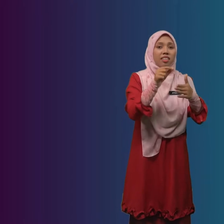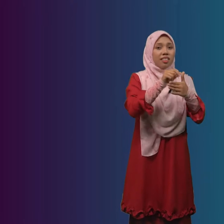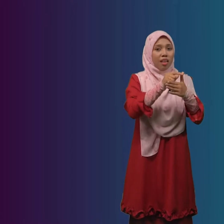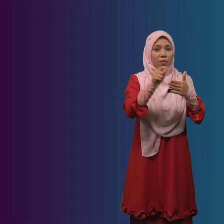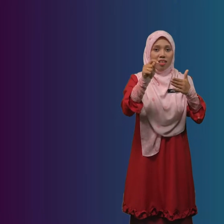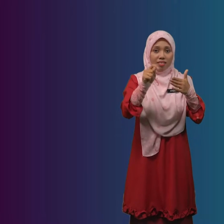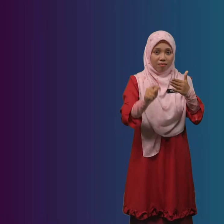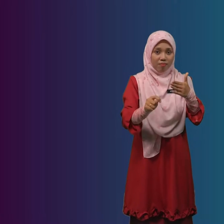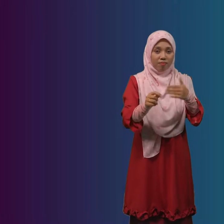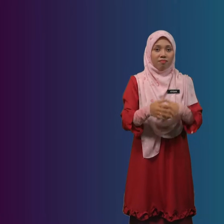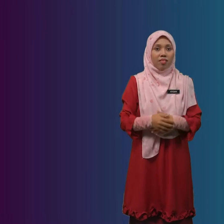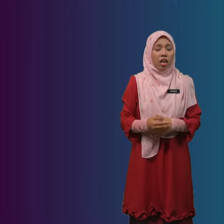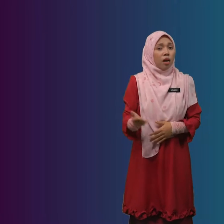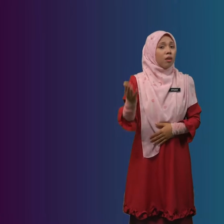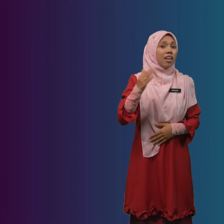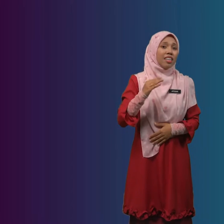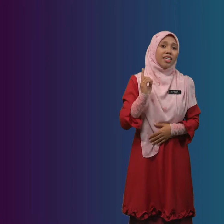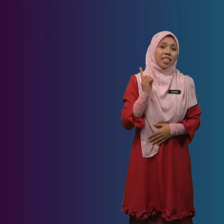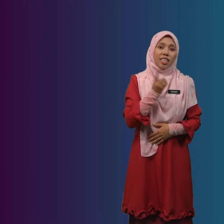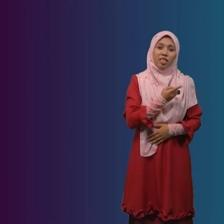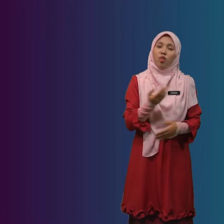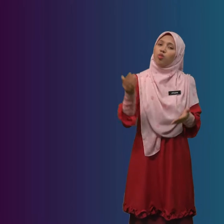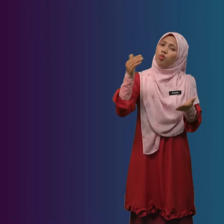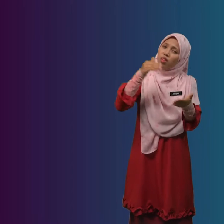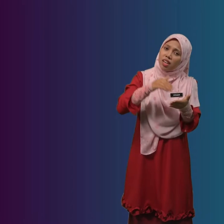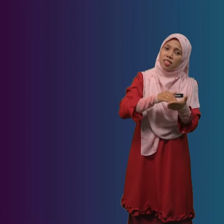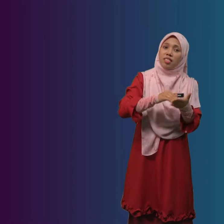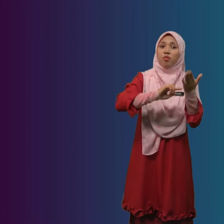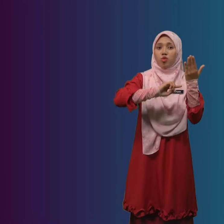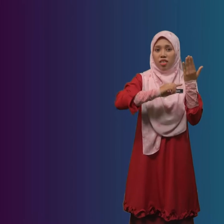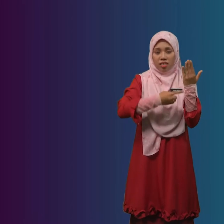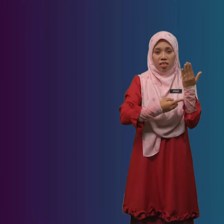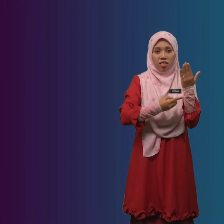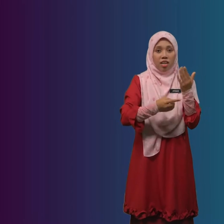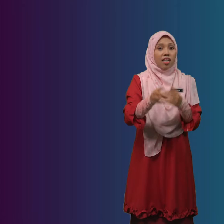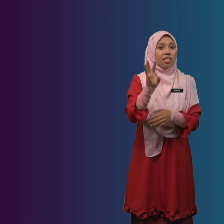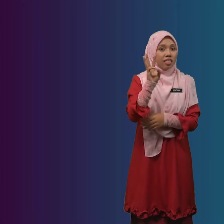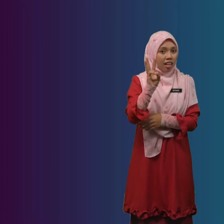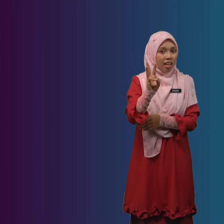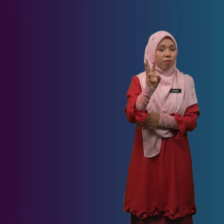Tamat Mari Kita Ulang Semula Enam